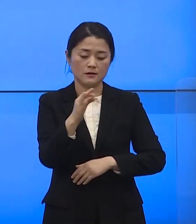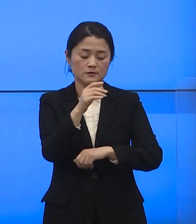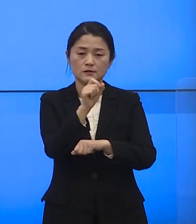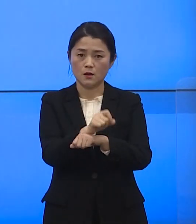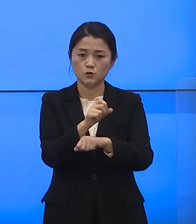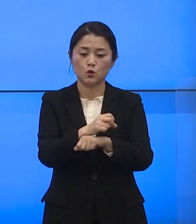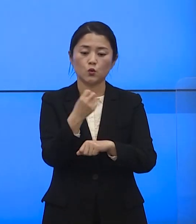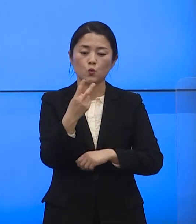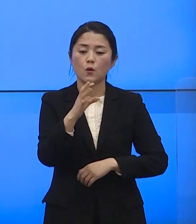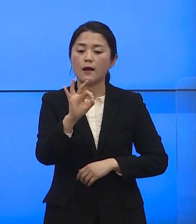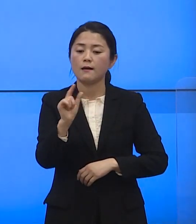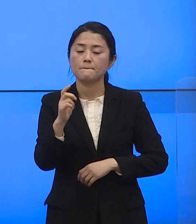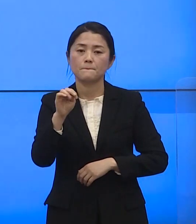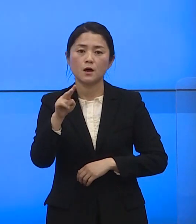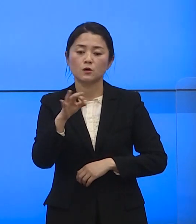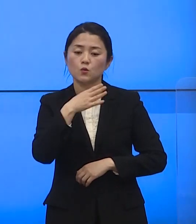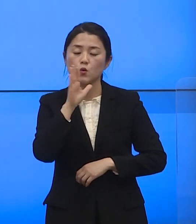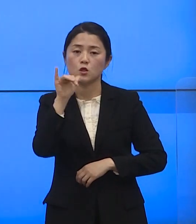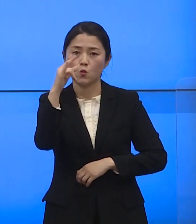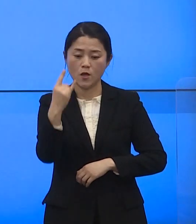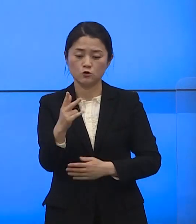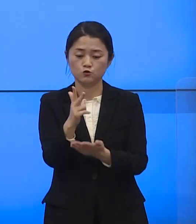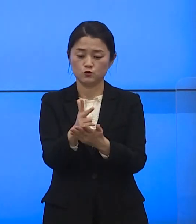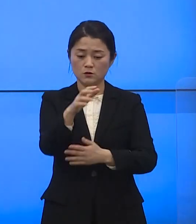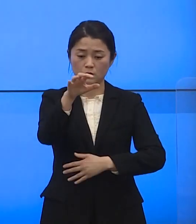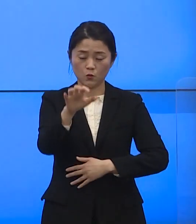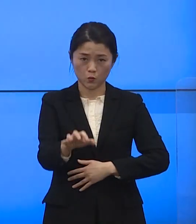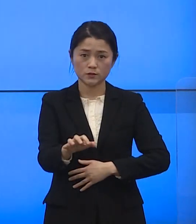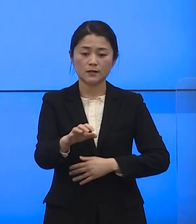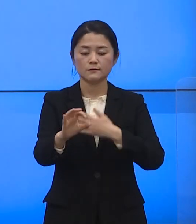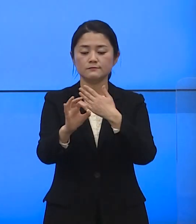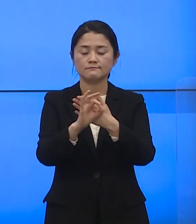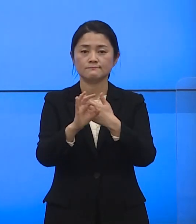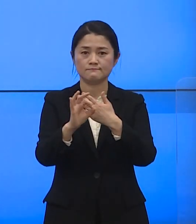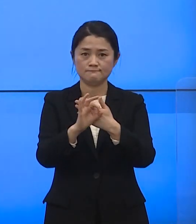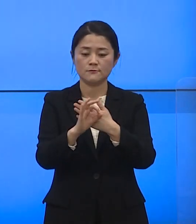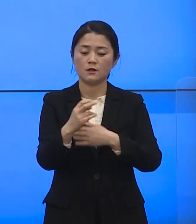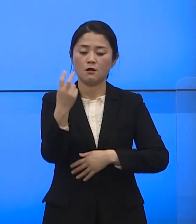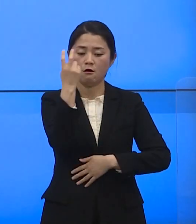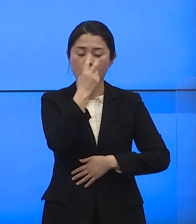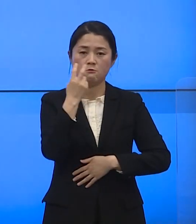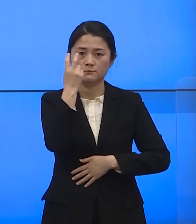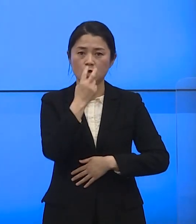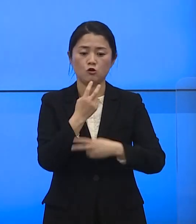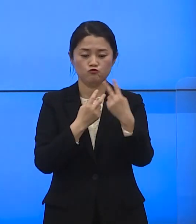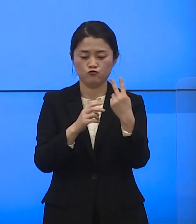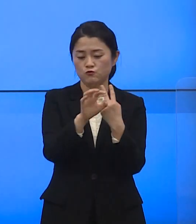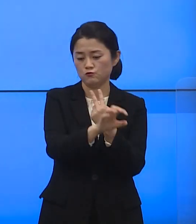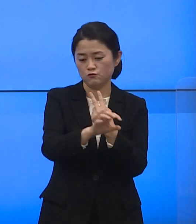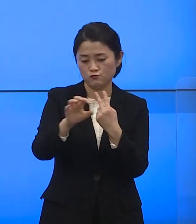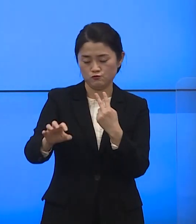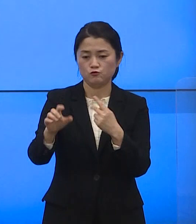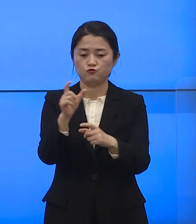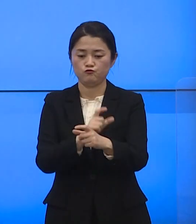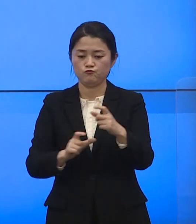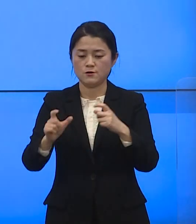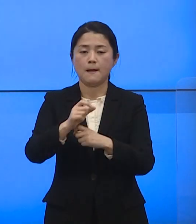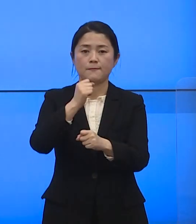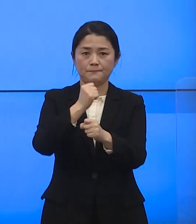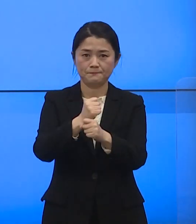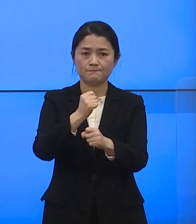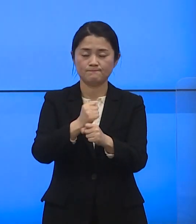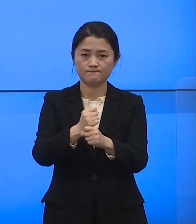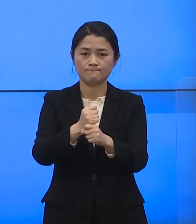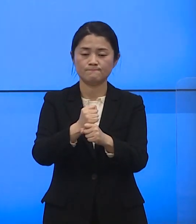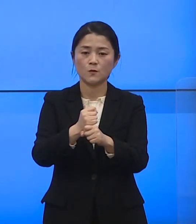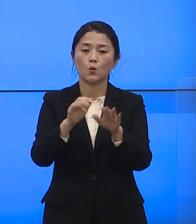앙평면 노인의 분해 주차장에 임시선별검사소 두 곳을 추가로 설치하여